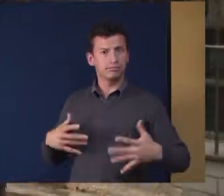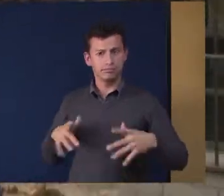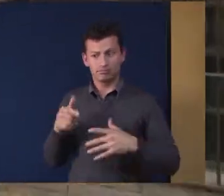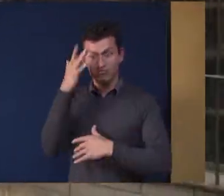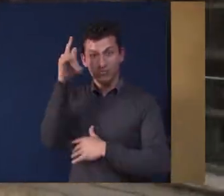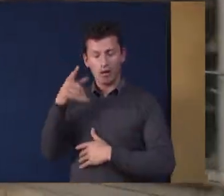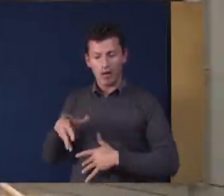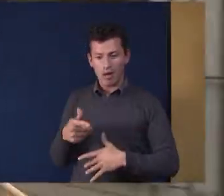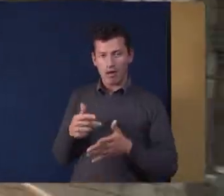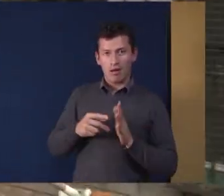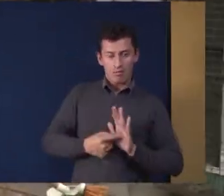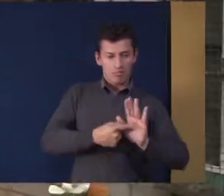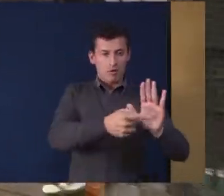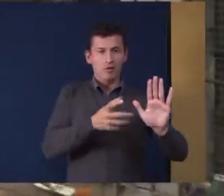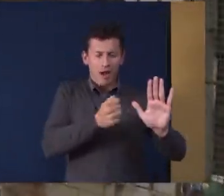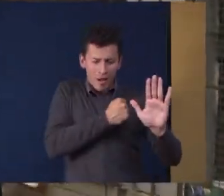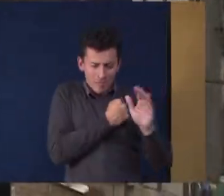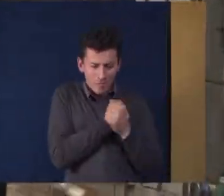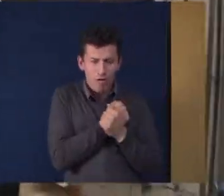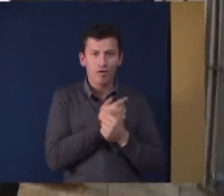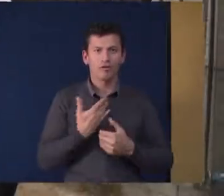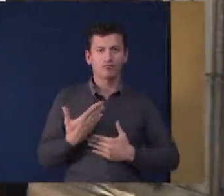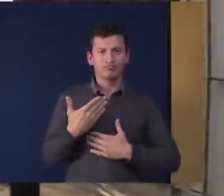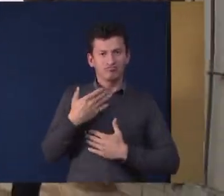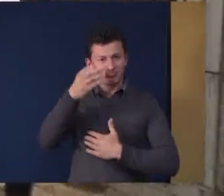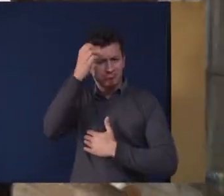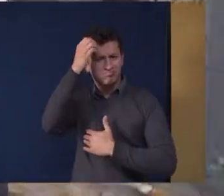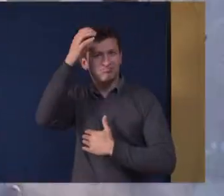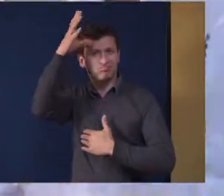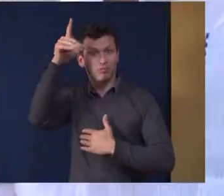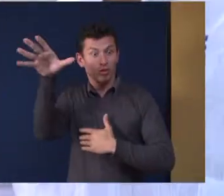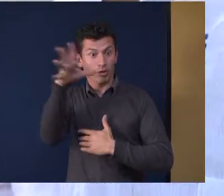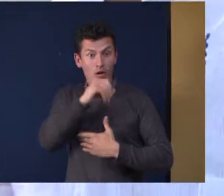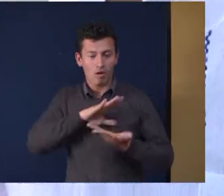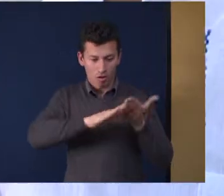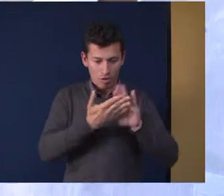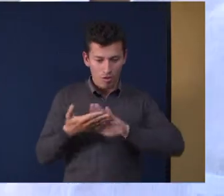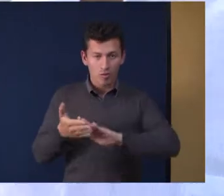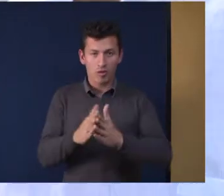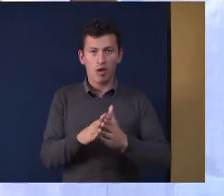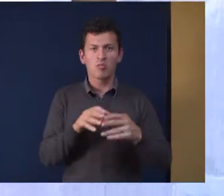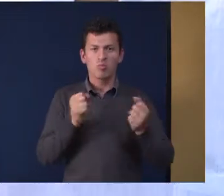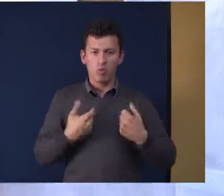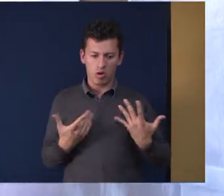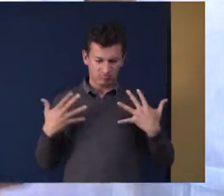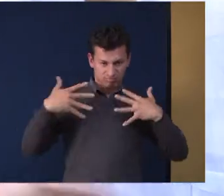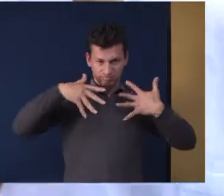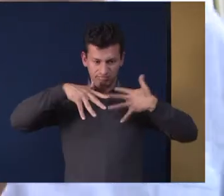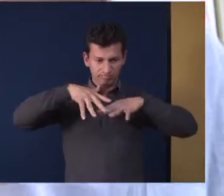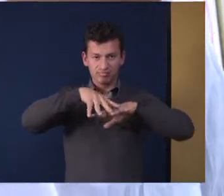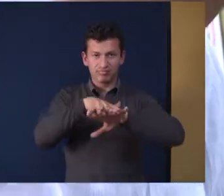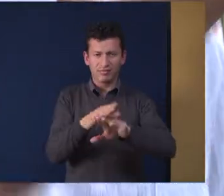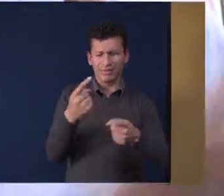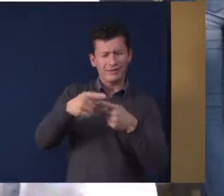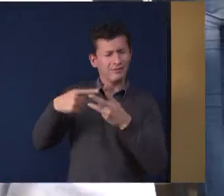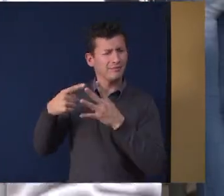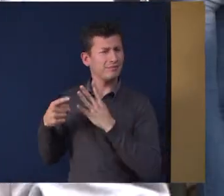amor al saber, el amor a la universidad en comunidad Y que aún así nos integramos más con diferentes licenciaturas y nos integramos con la sociedad Es una